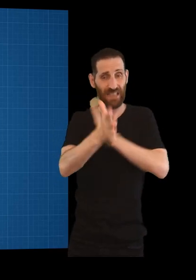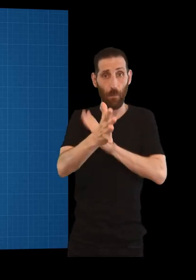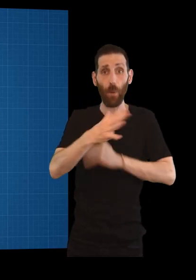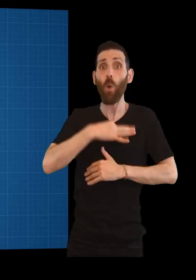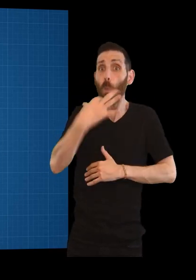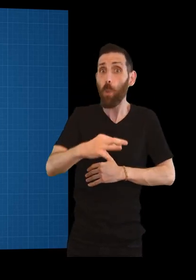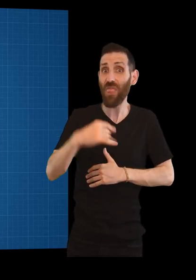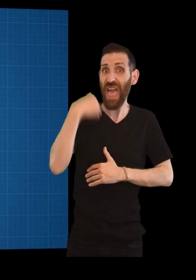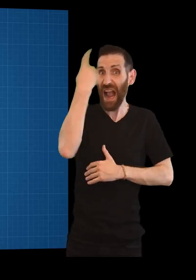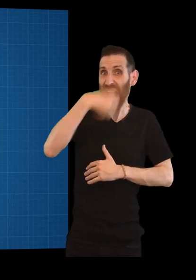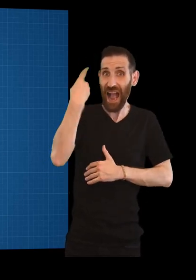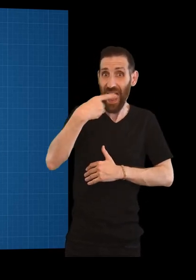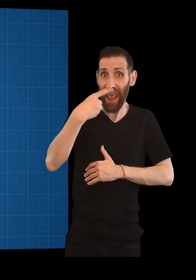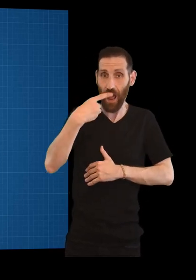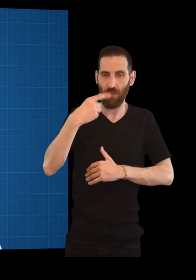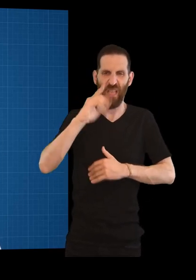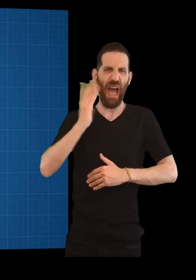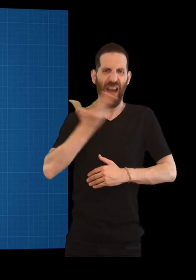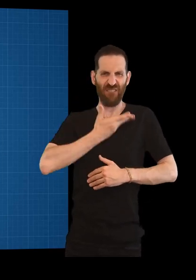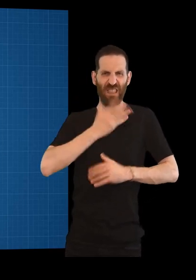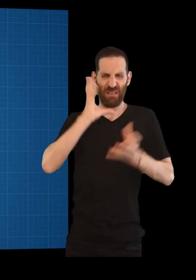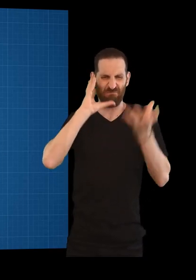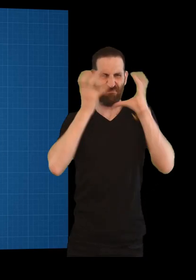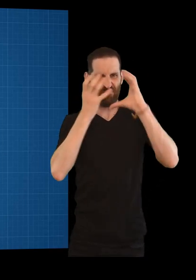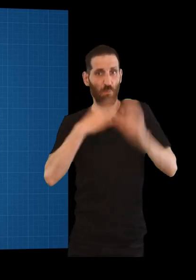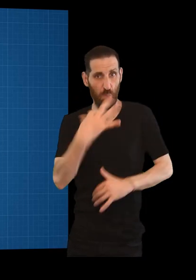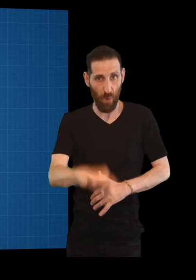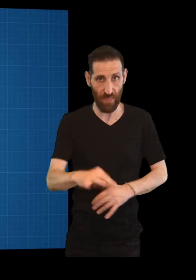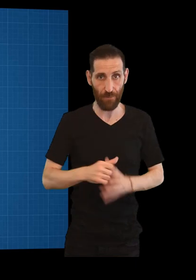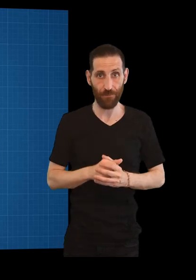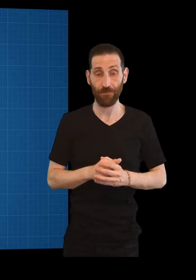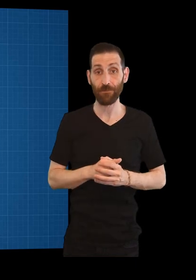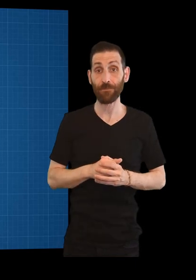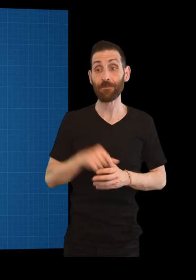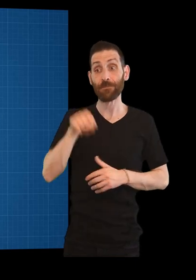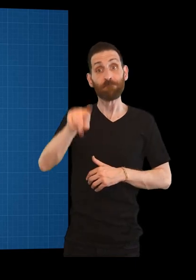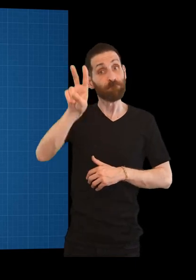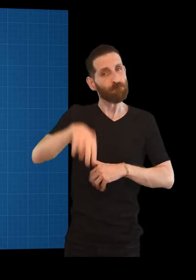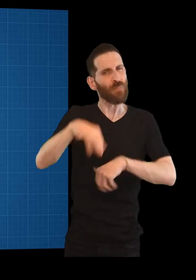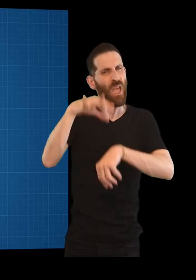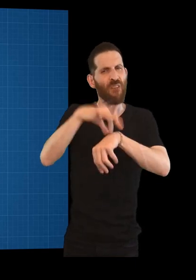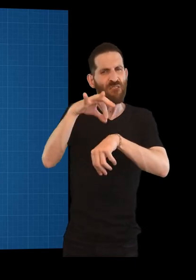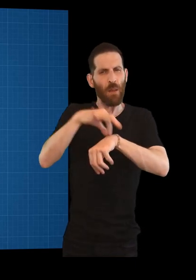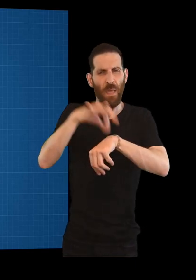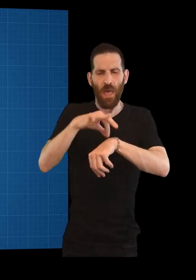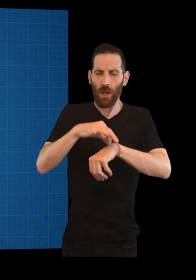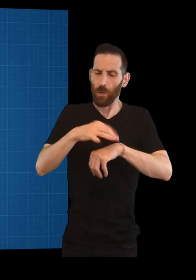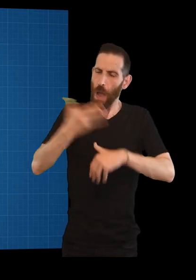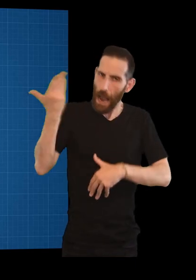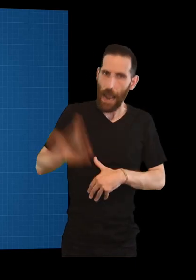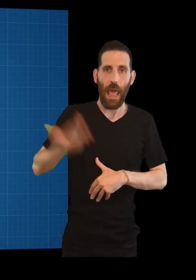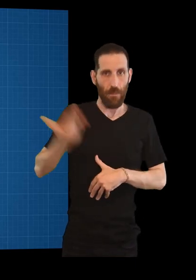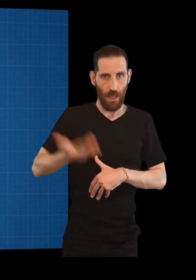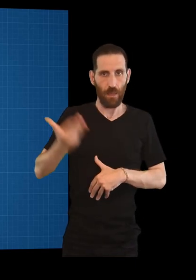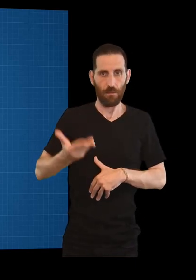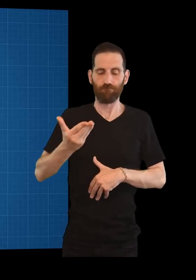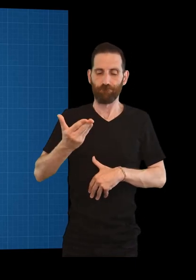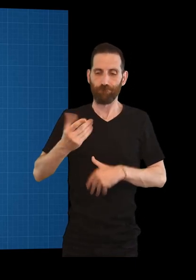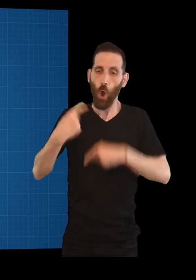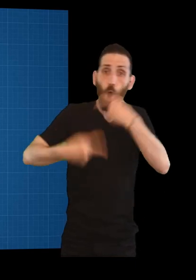desfigurar o rostro das persoas afectadas. Foi unha das enfermidades máis cruentas e que máis mortes